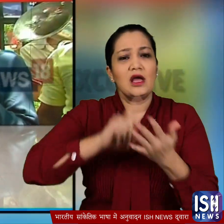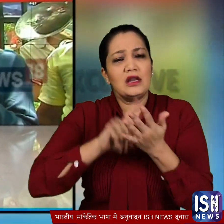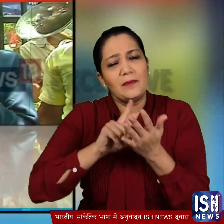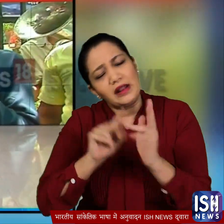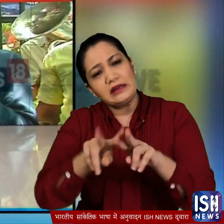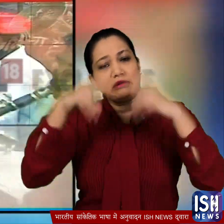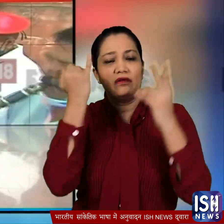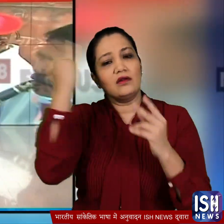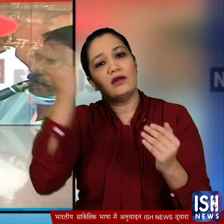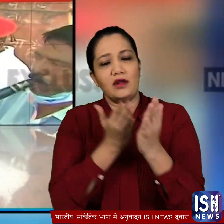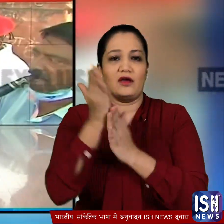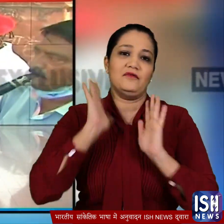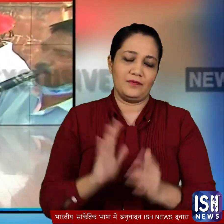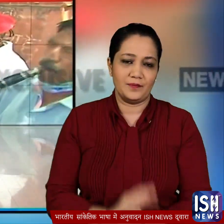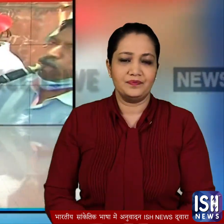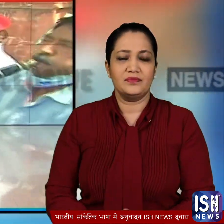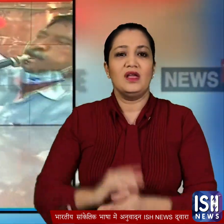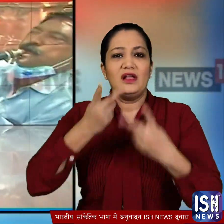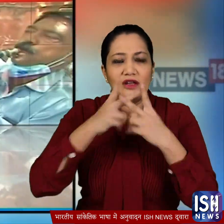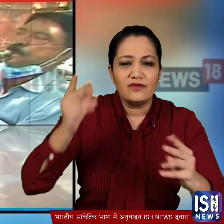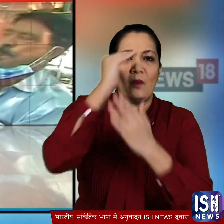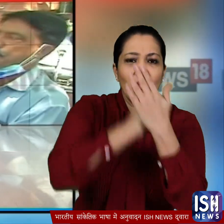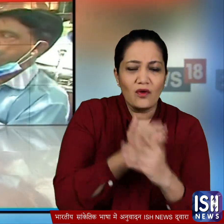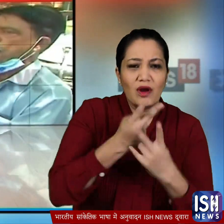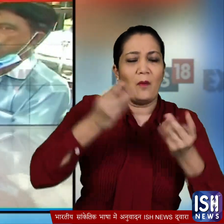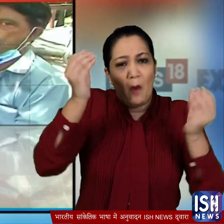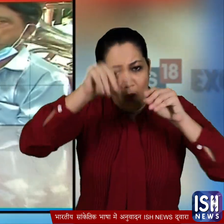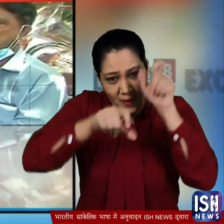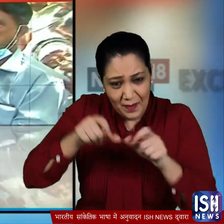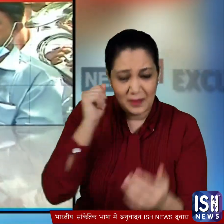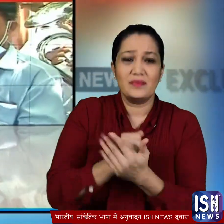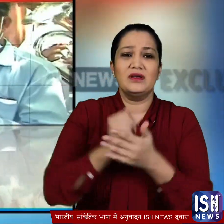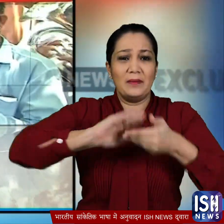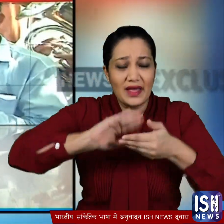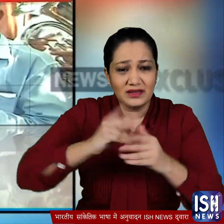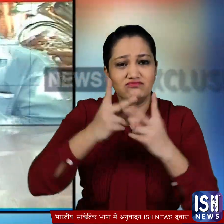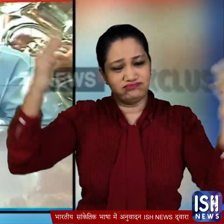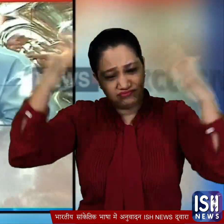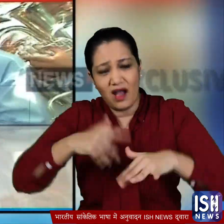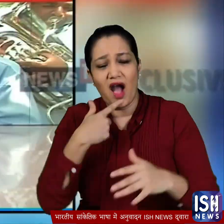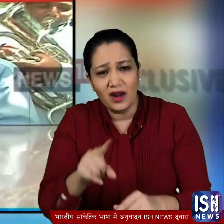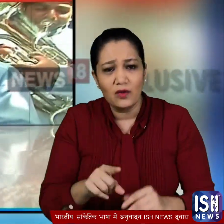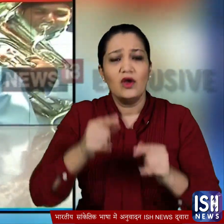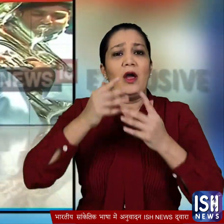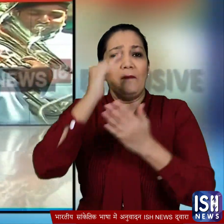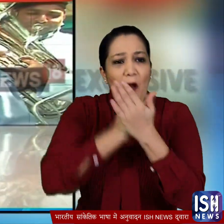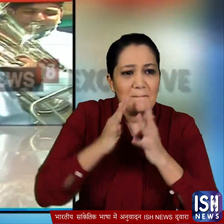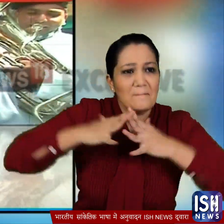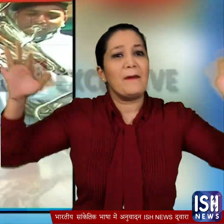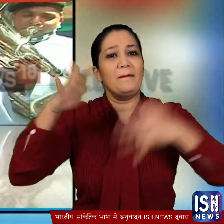गया प्रदर्शन कारियों ने शादी से जुड़े कारिकरमों में ज्यादा लोगों के शामिल होने की इजाज़त देने की मांग की ताकि बड़े आयोजन हो सके और लोगों को रोज़गार